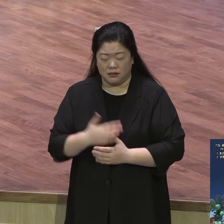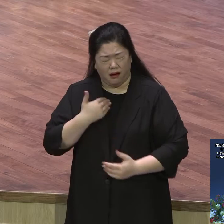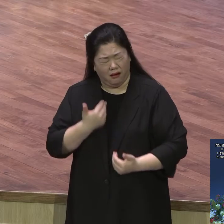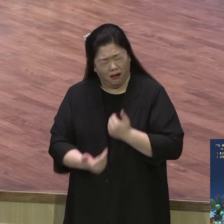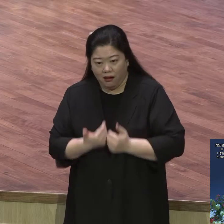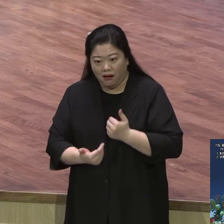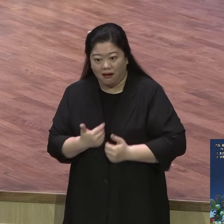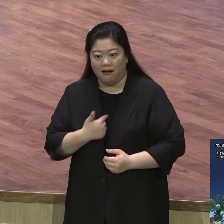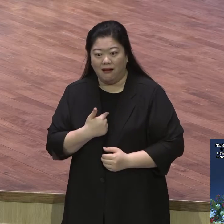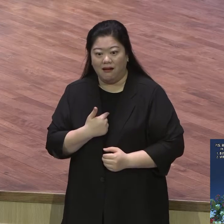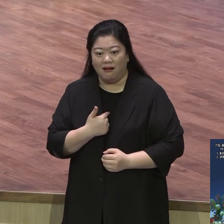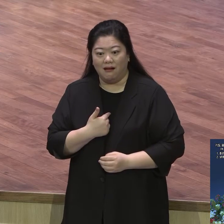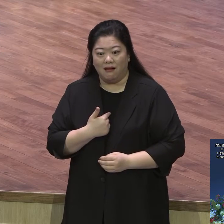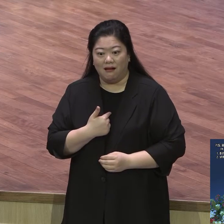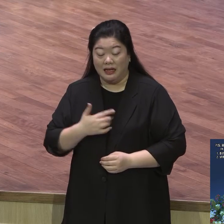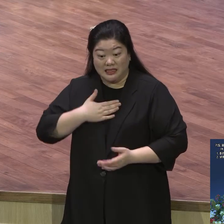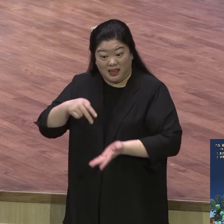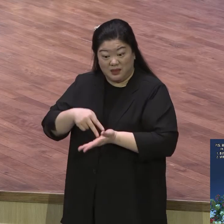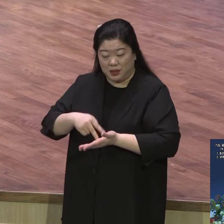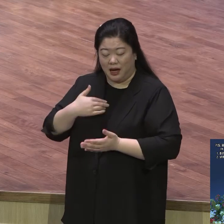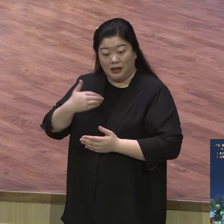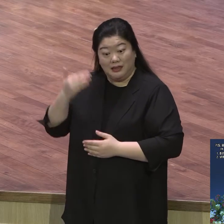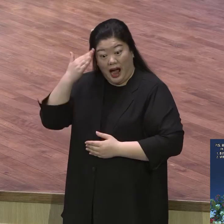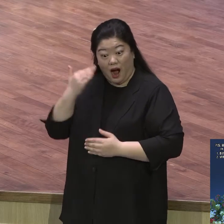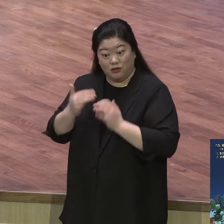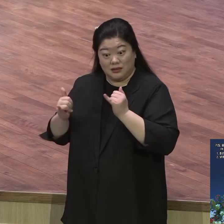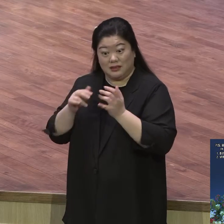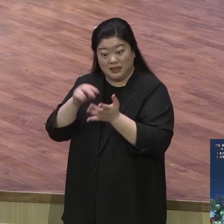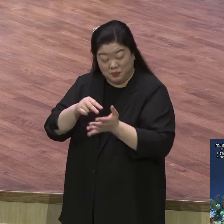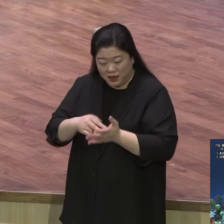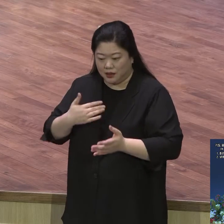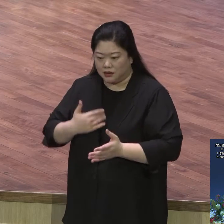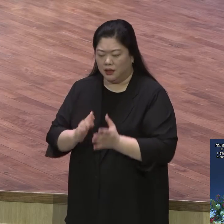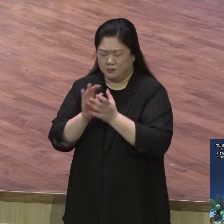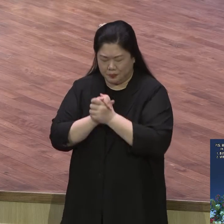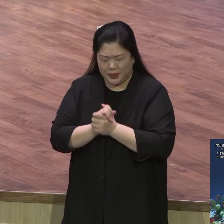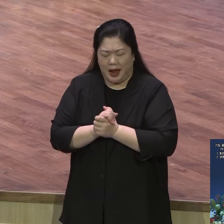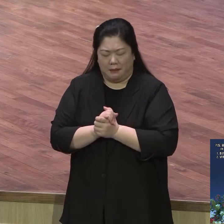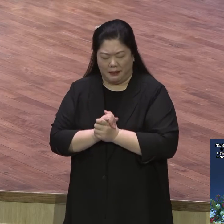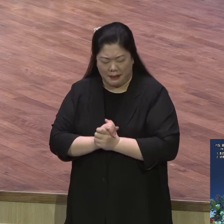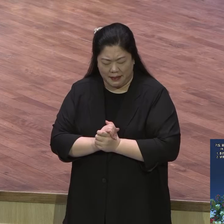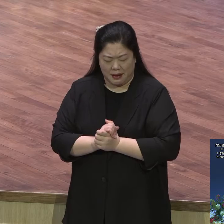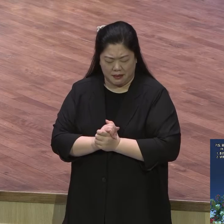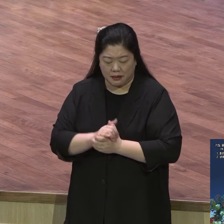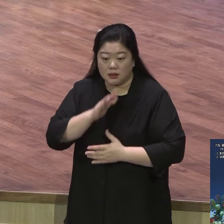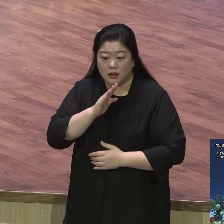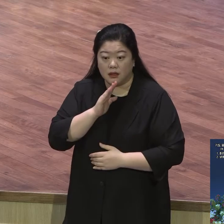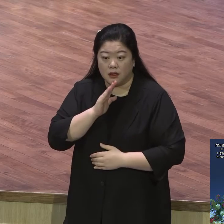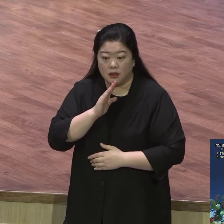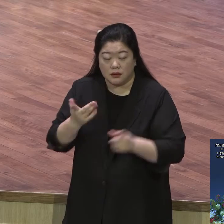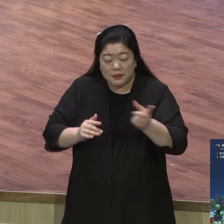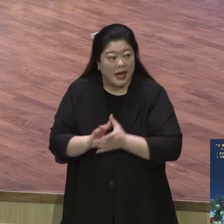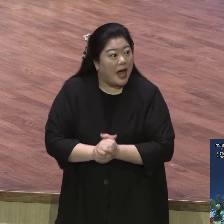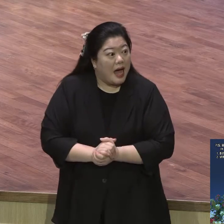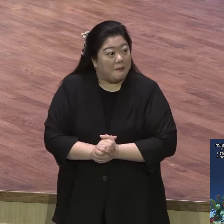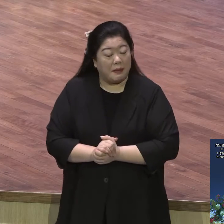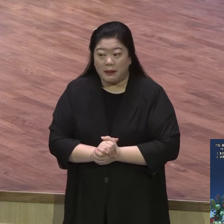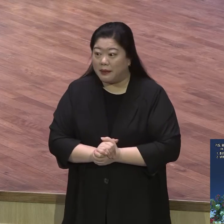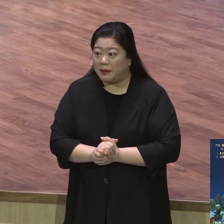저 인간 저거는 왜 눈을 안 깎고 기도하나 우리 선입견이지 본인이 기도하고 있어 기도하고 있는데 눈 뜨고 기도해 어저께 지금까지도